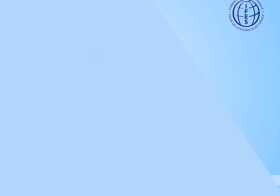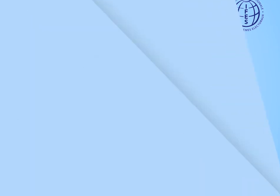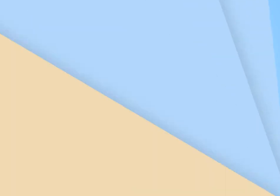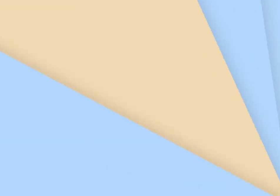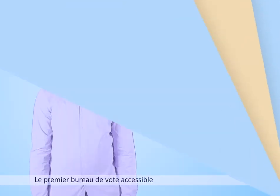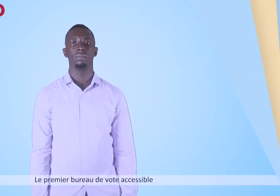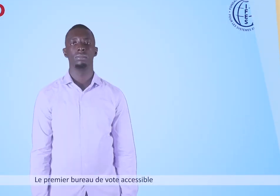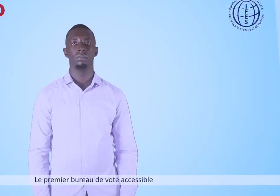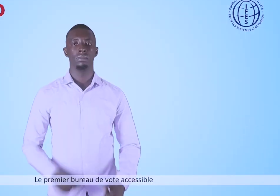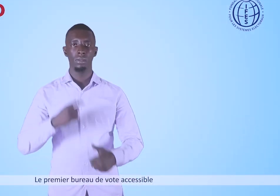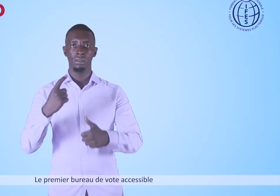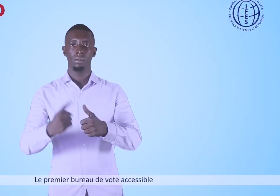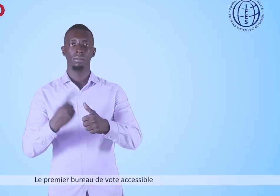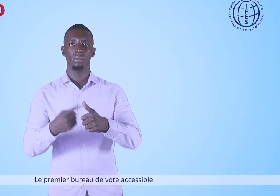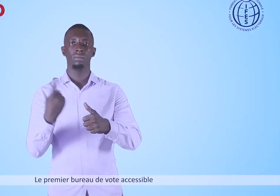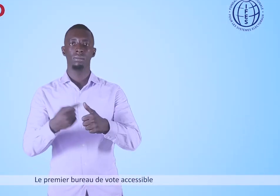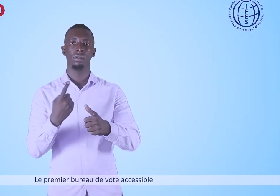Le premier bureau de vote accessible